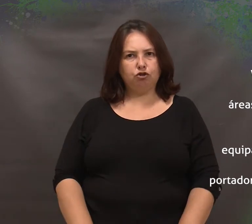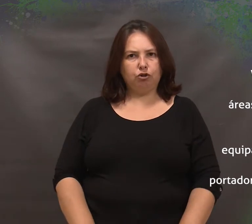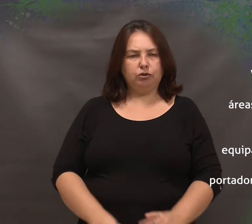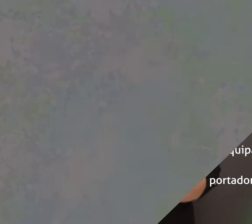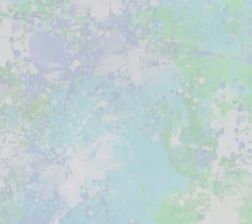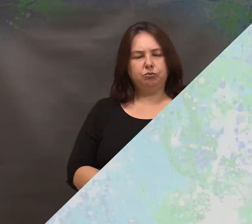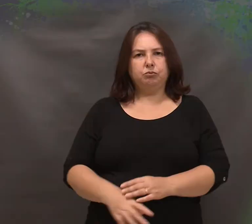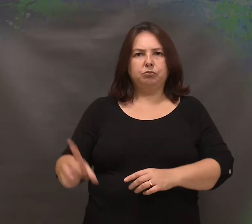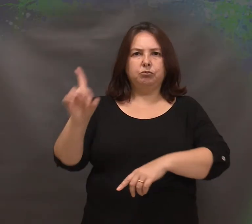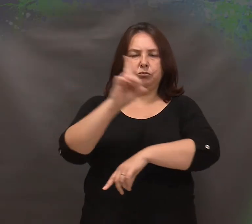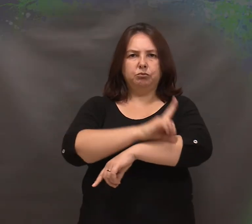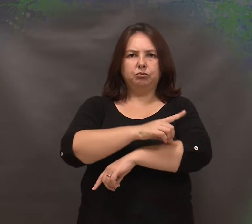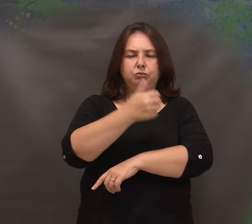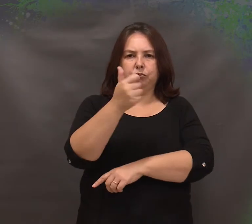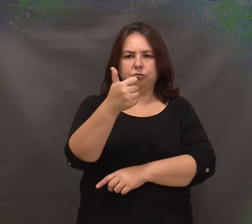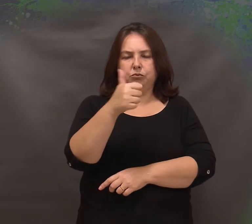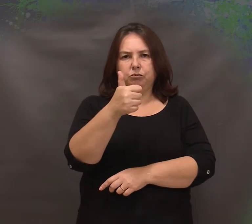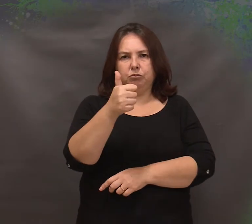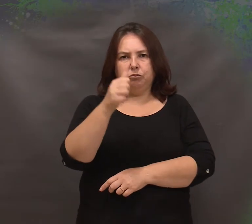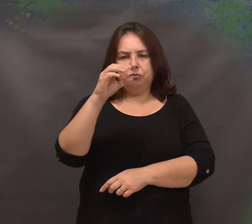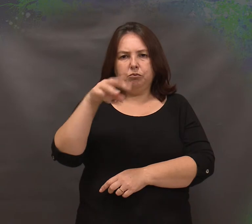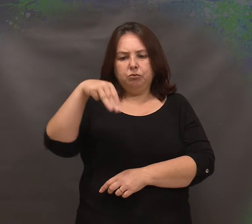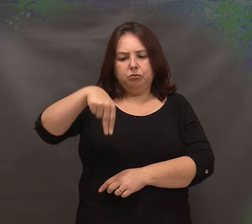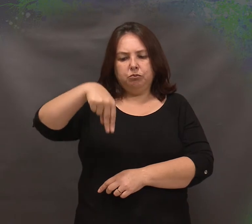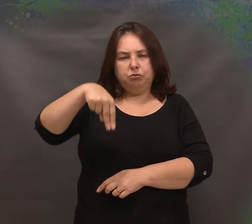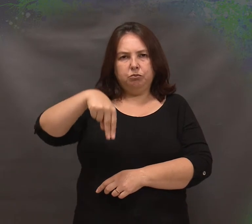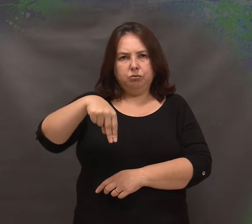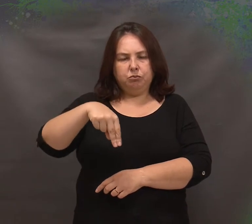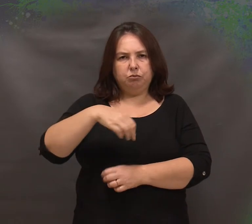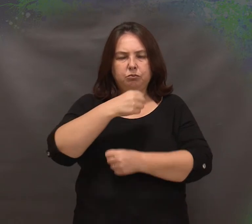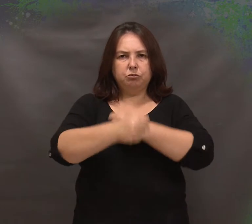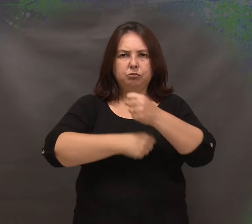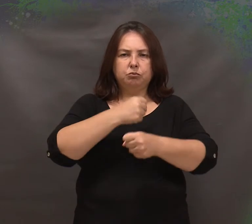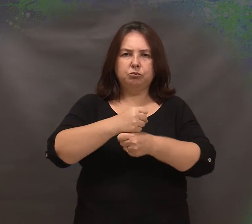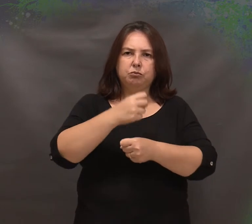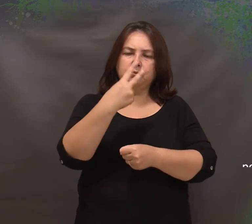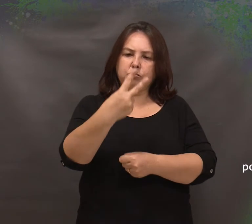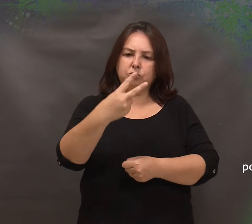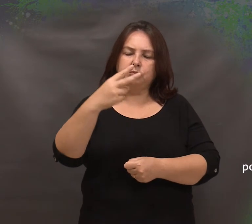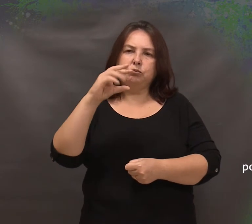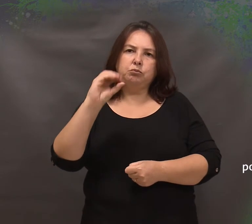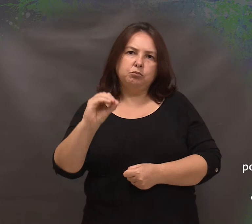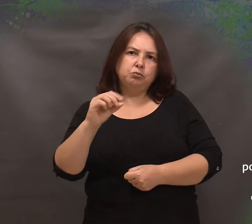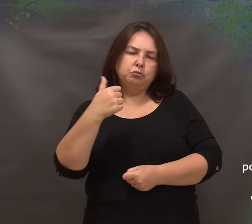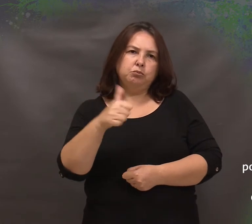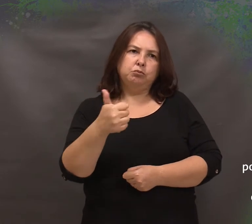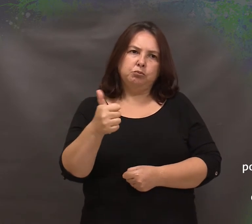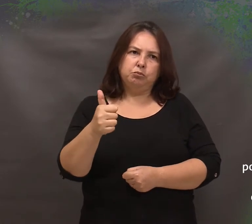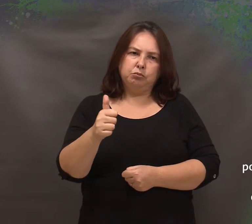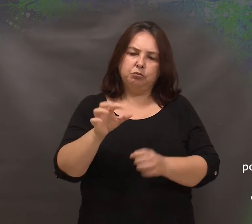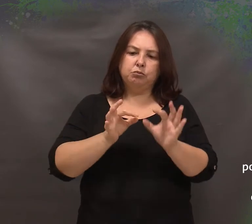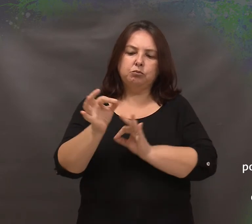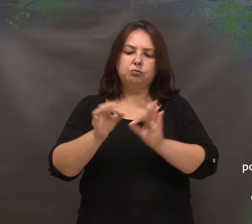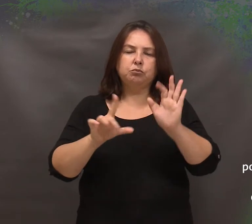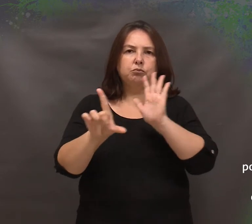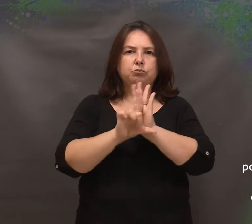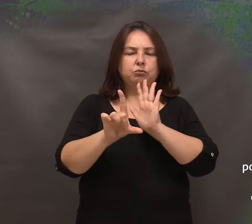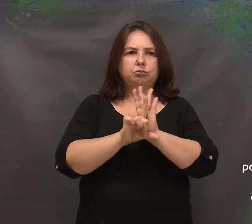Em 11 de novembro de 2011, o Projeto de Lei nº 7693 foi